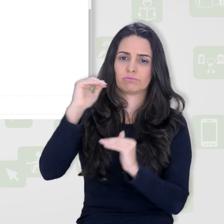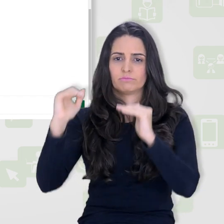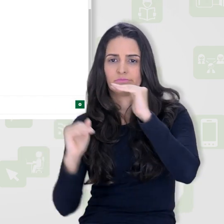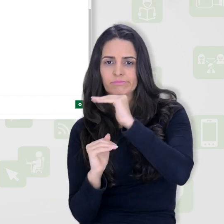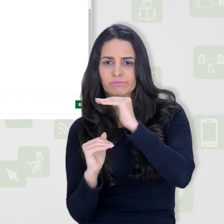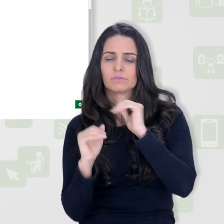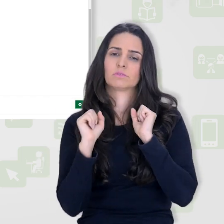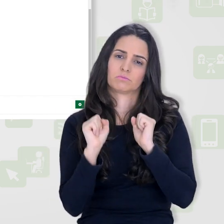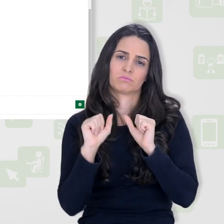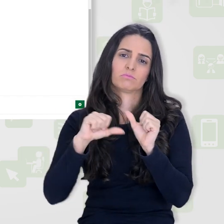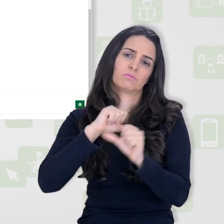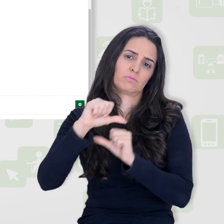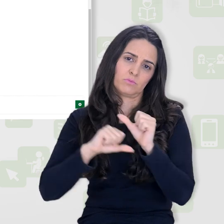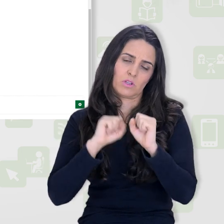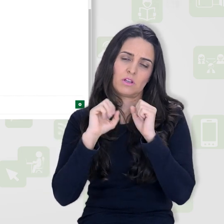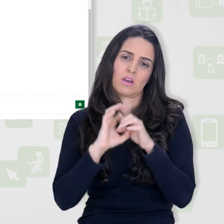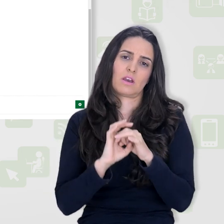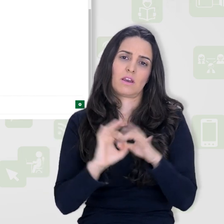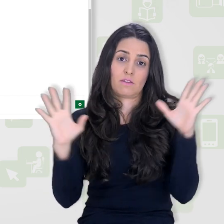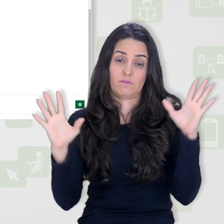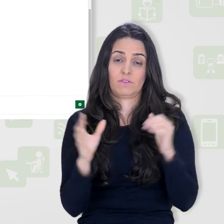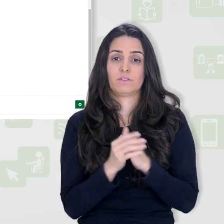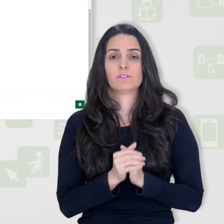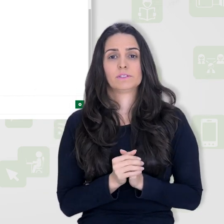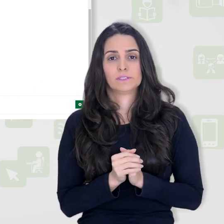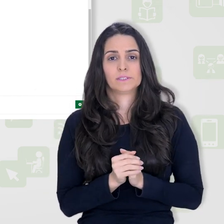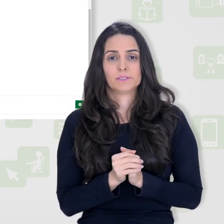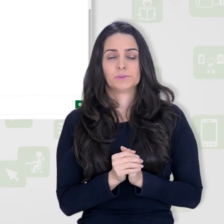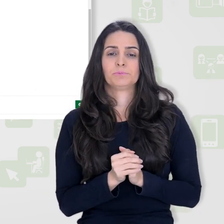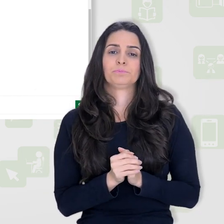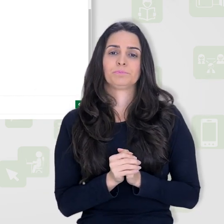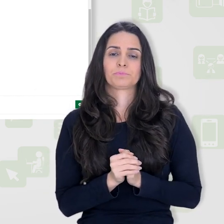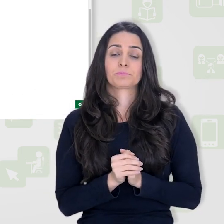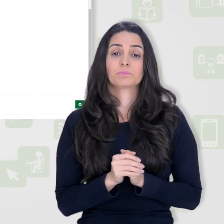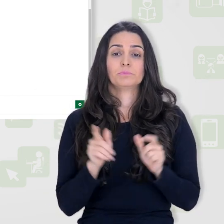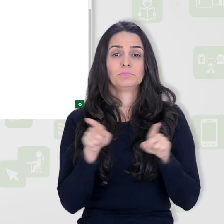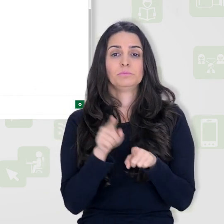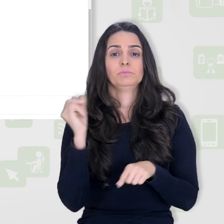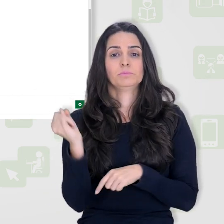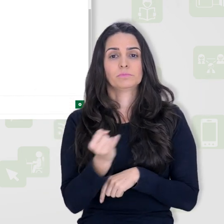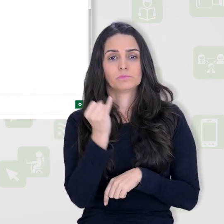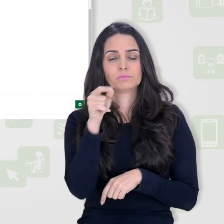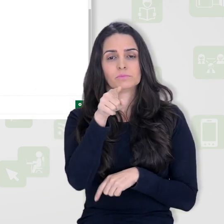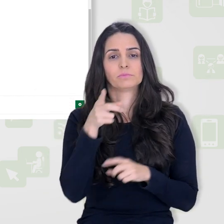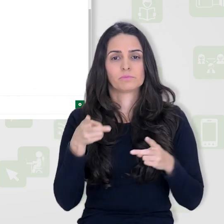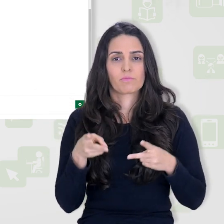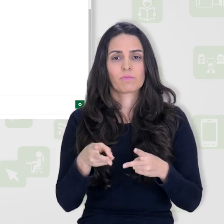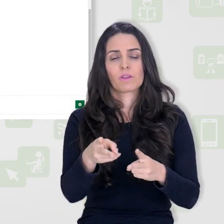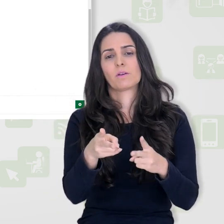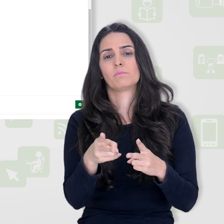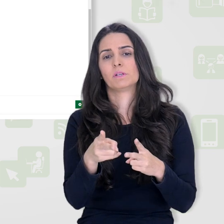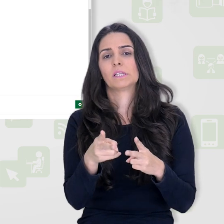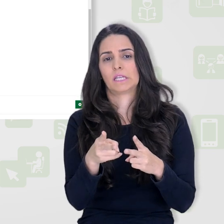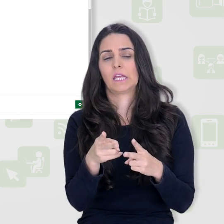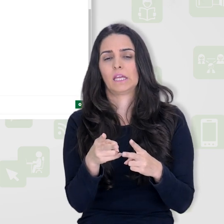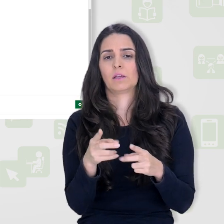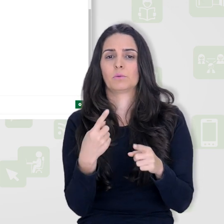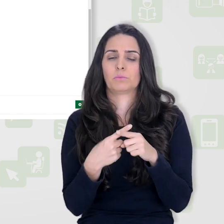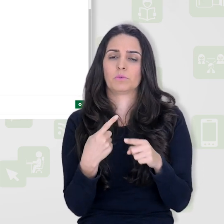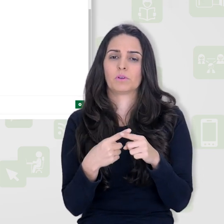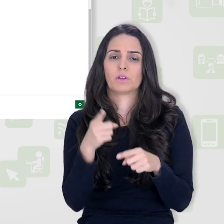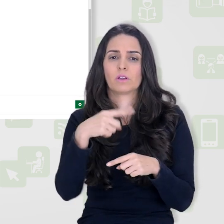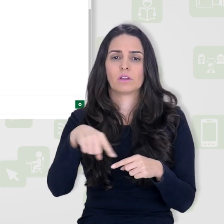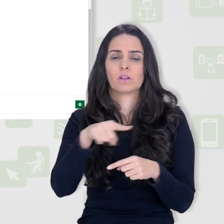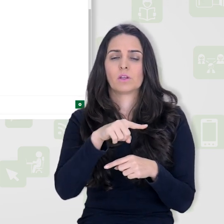ou decrescente. Além disso, aqui nas opções da rubrica, é importante que você mantenha essas